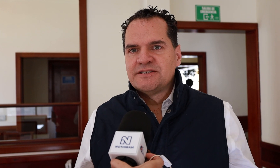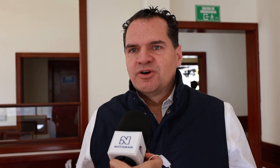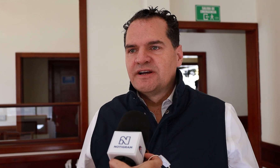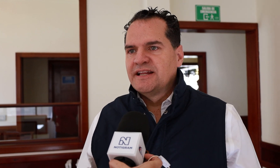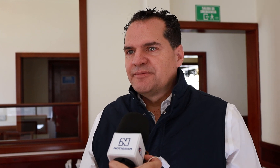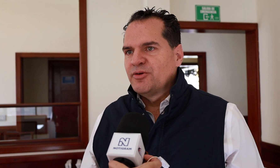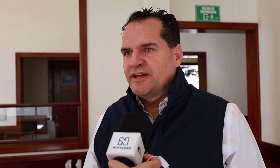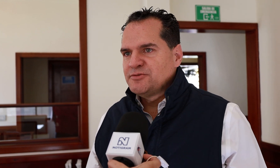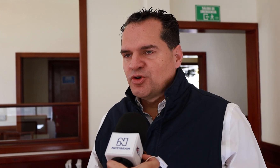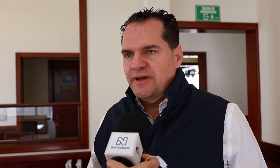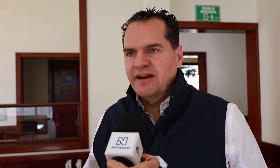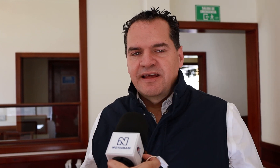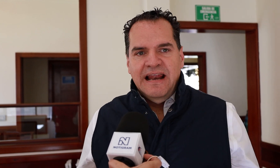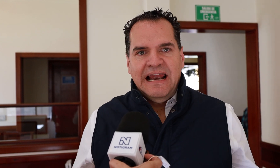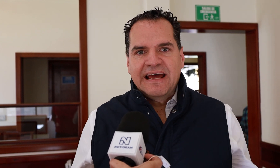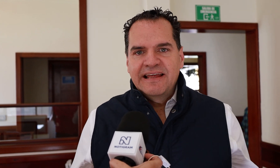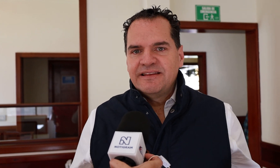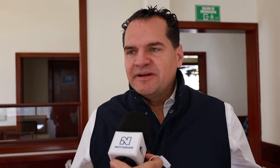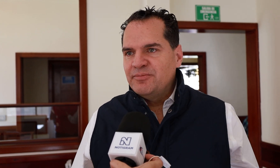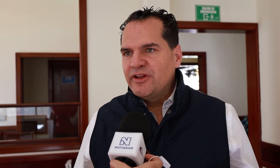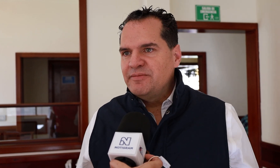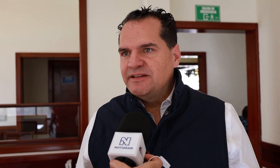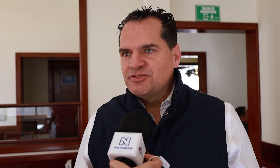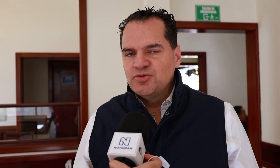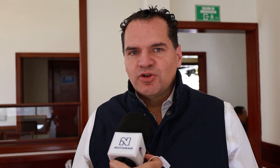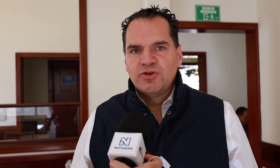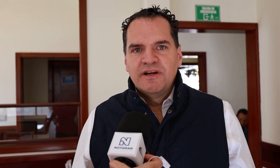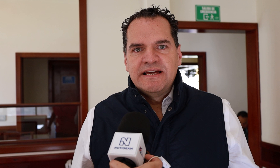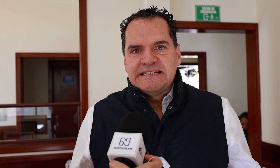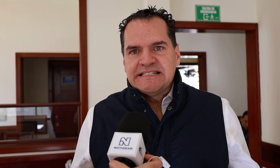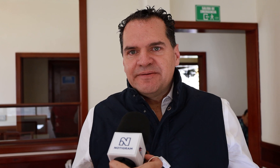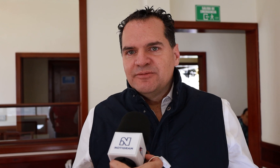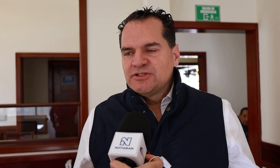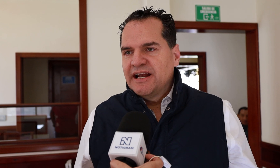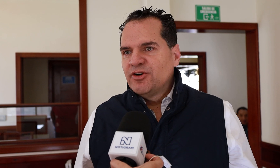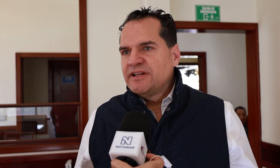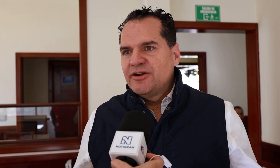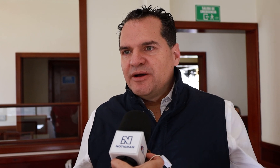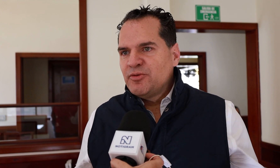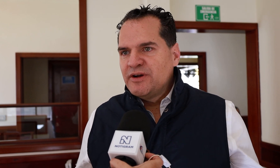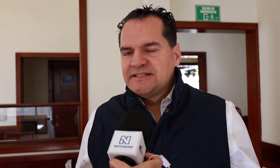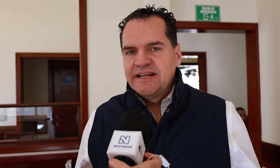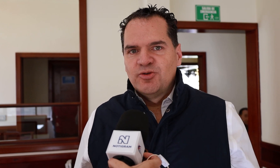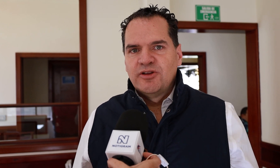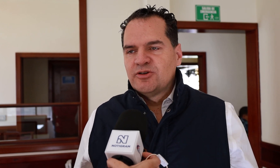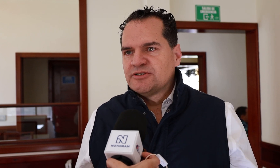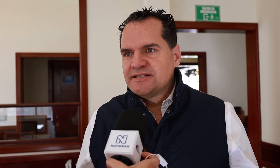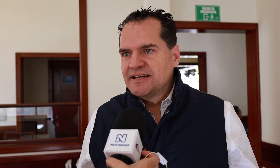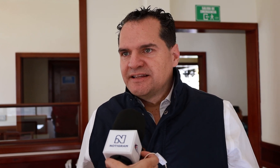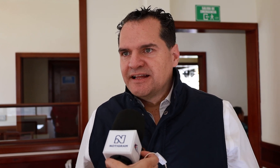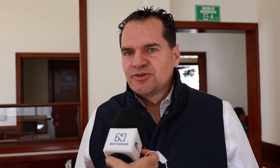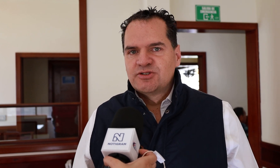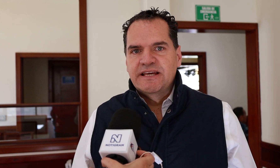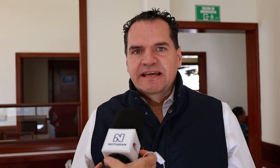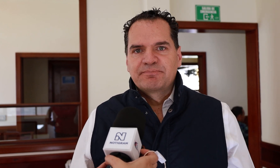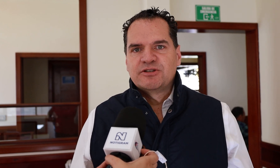información que es la que podría absorber la gente para poder emitir su voto, sabemos que al no tener una propuesta ninguno de los tres